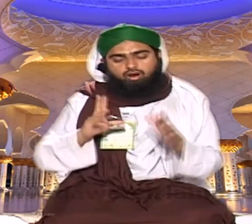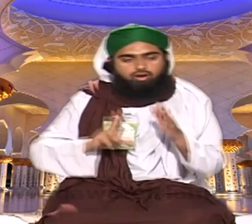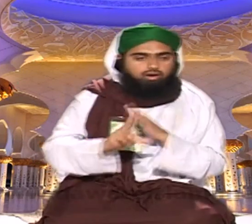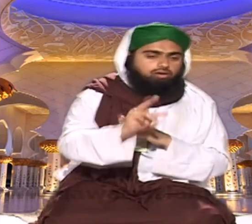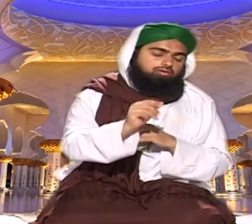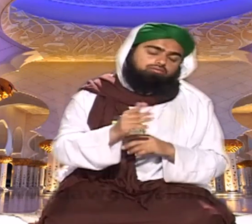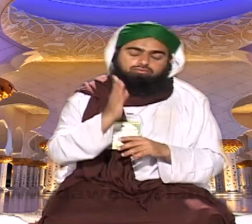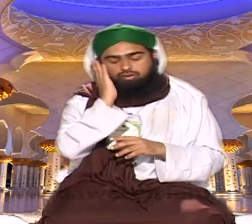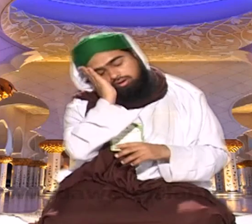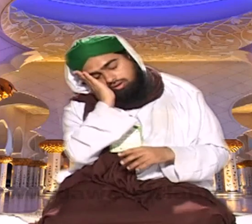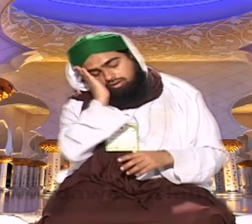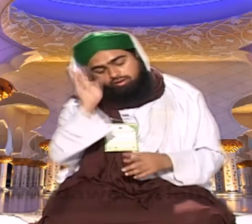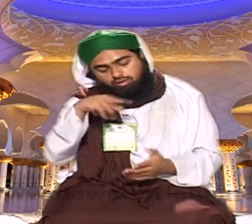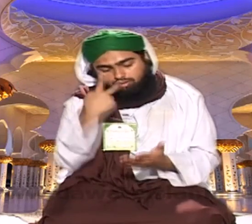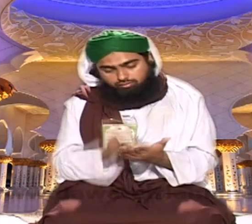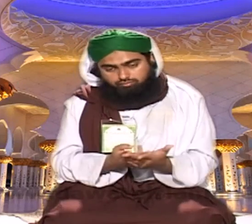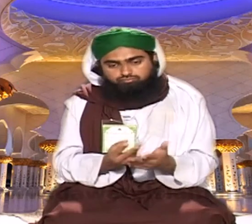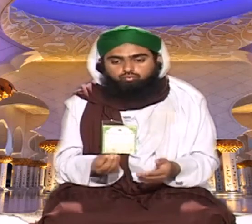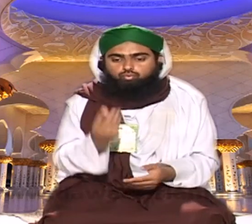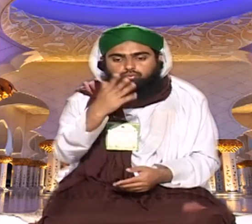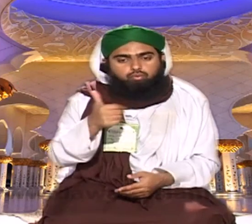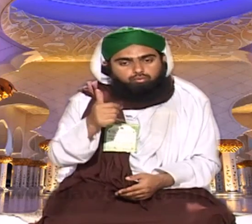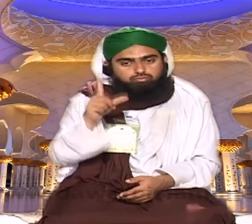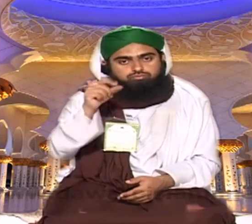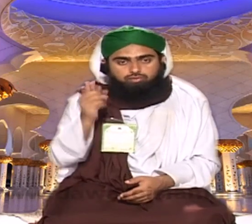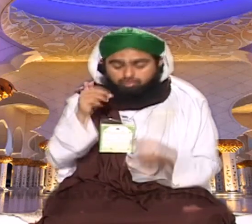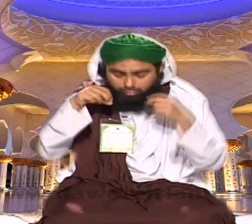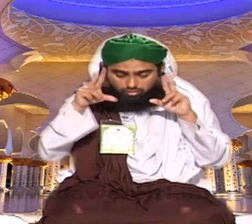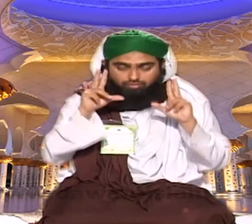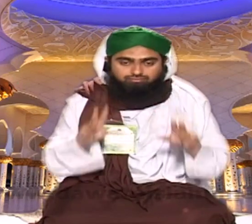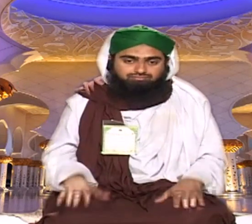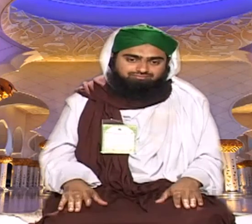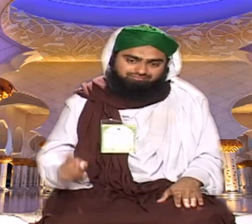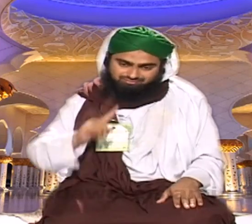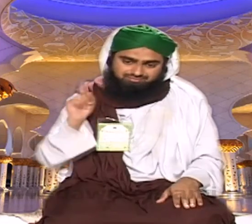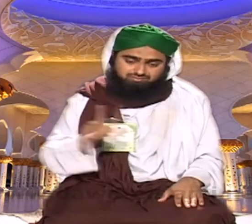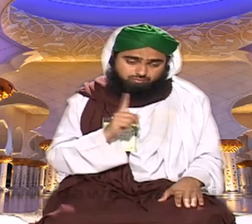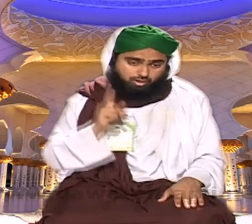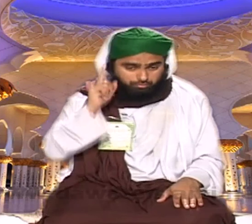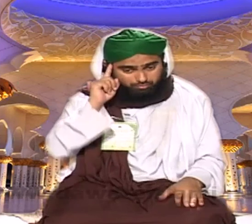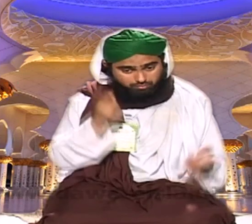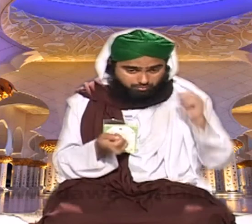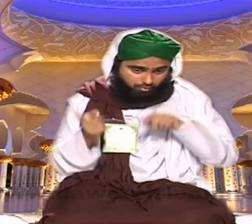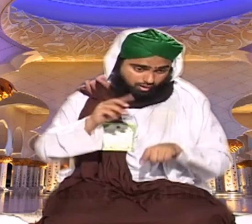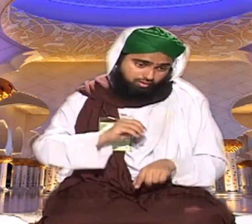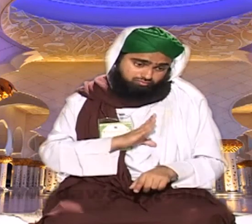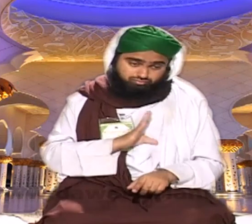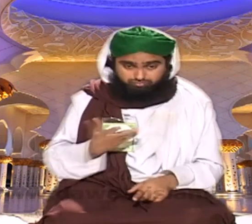جانت کھولی یہ تو بہرحال یہ سارے طریقے استعمال کریں اور یہ طریقے جو میں نے آپ سے عرض کی ہے اس کو حفظ